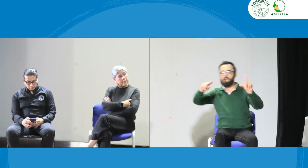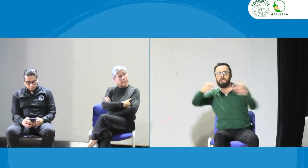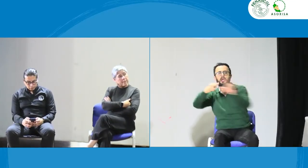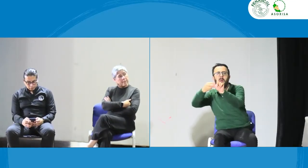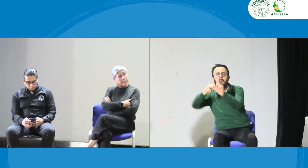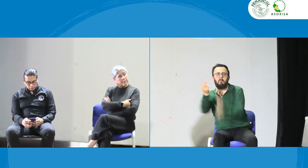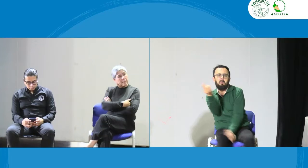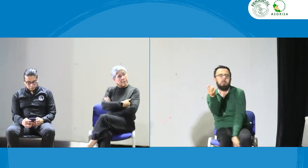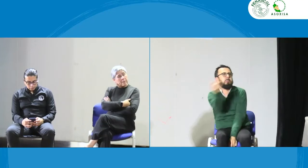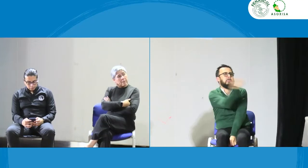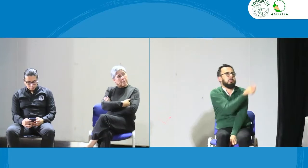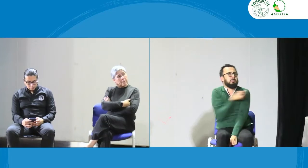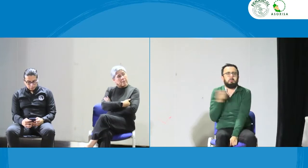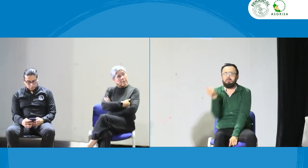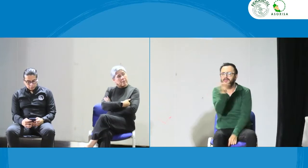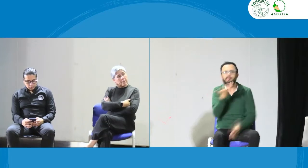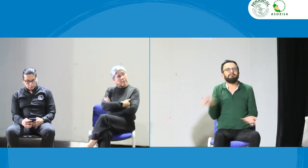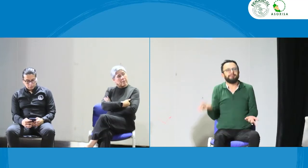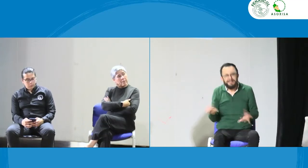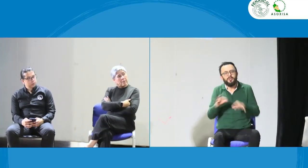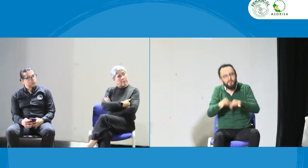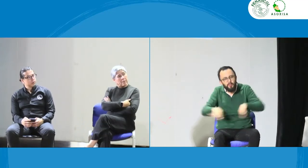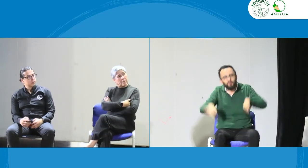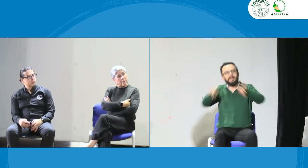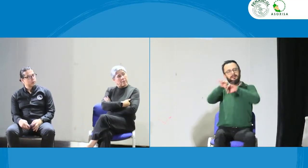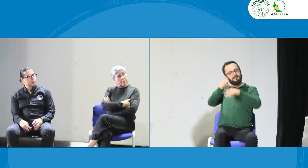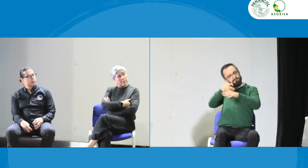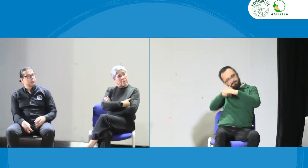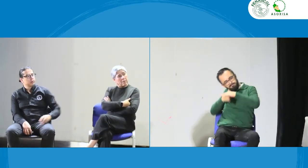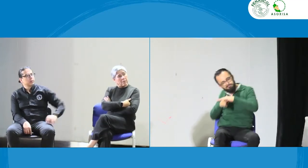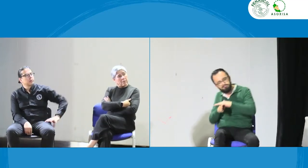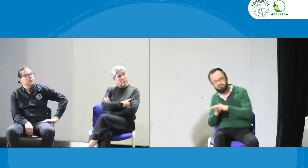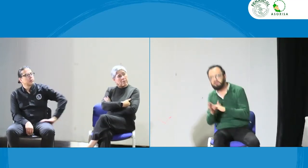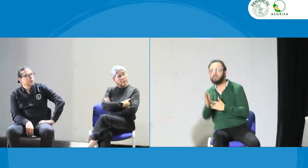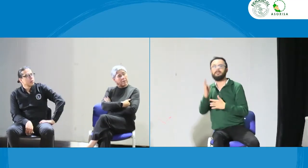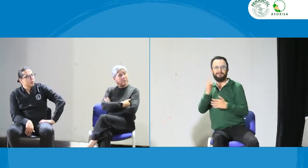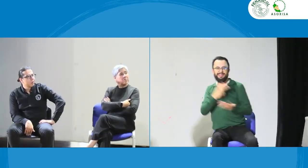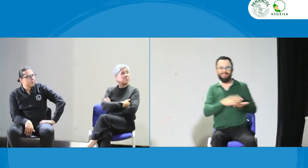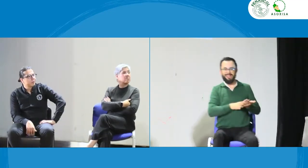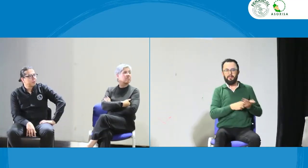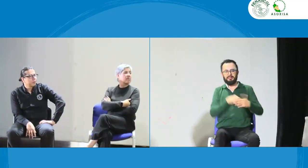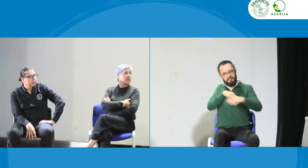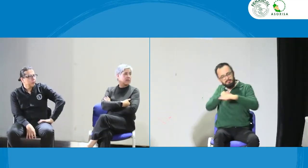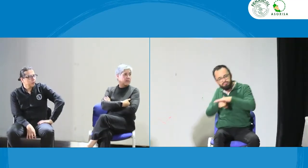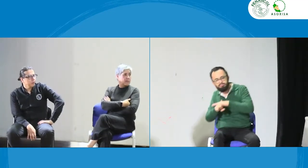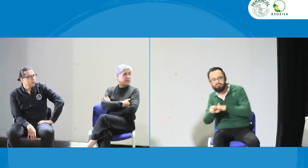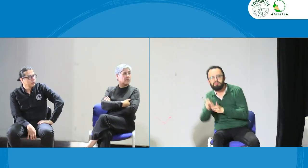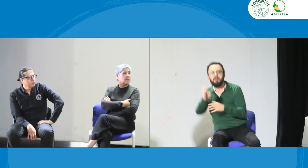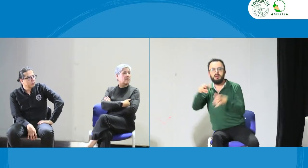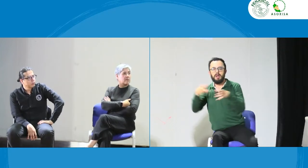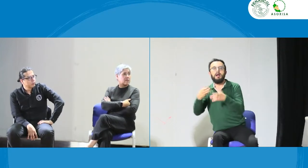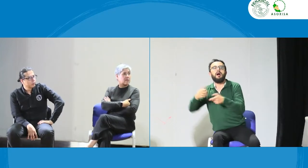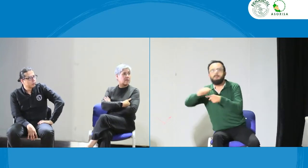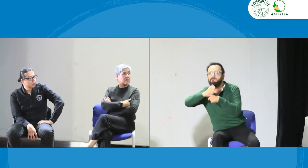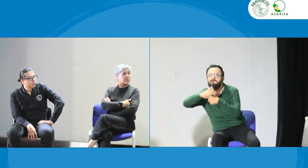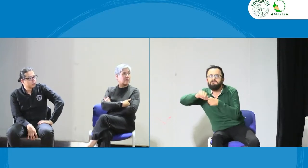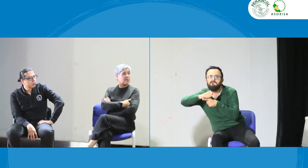sucediendo o por ejemplo la información que se está perdiendo en los medios de comunicación. Nosotros también podemos estar aquí